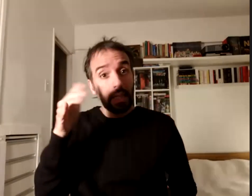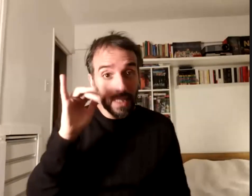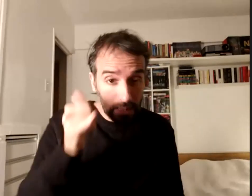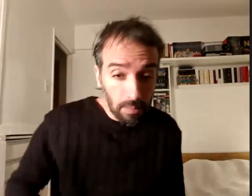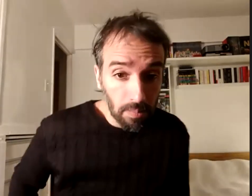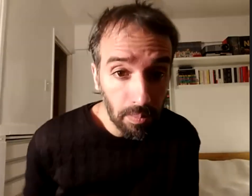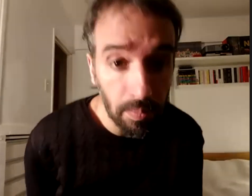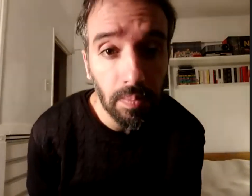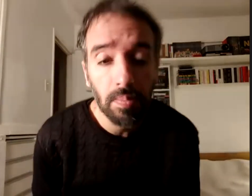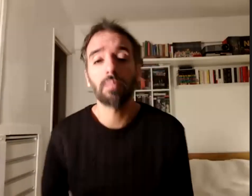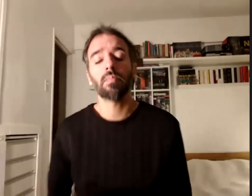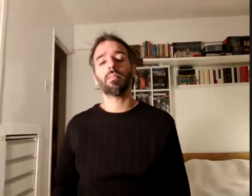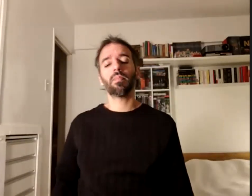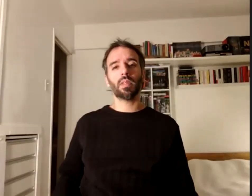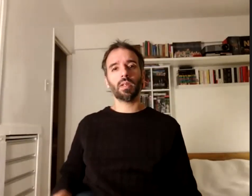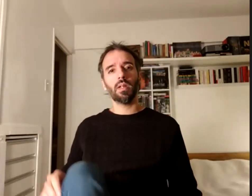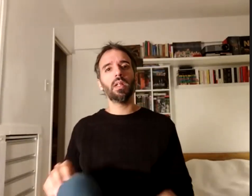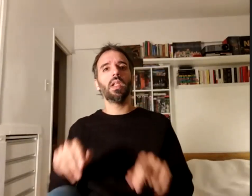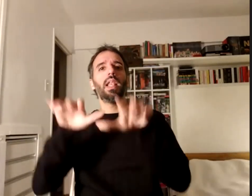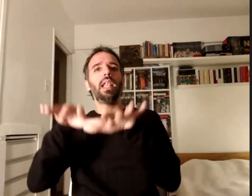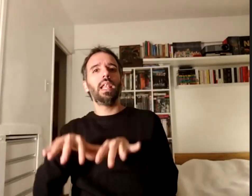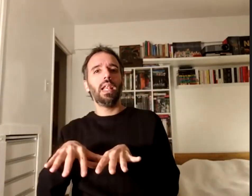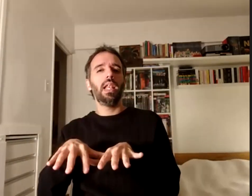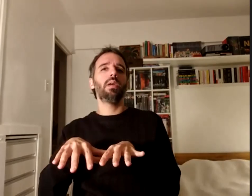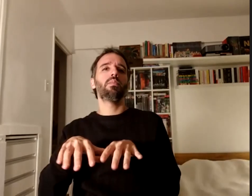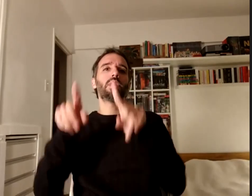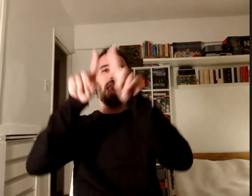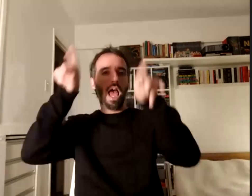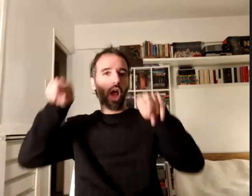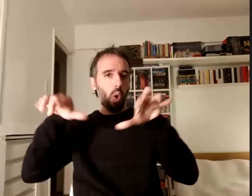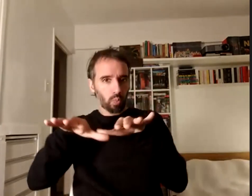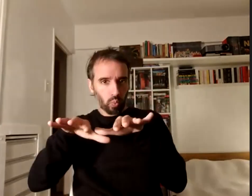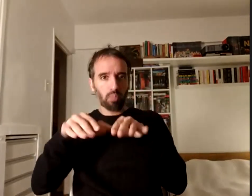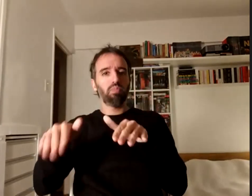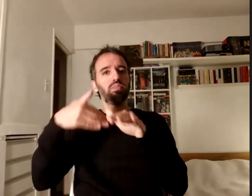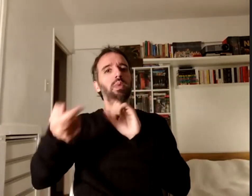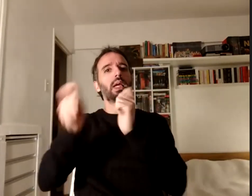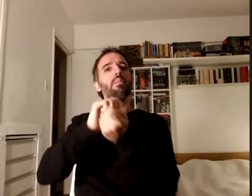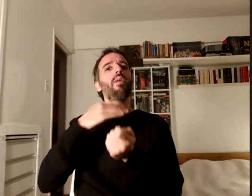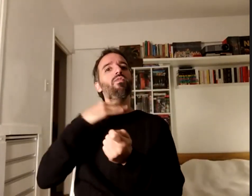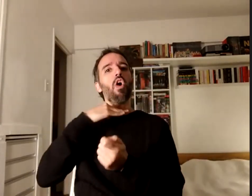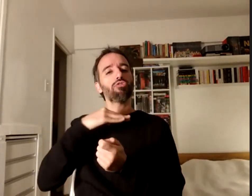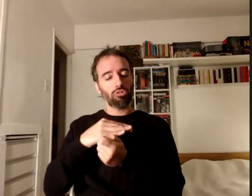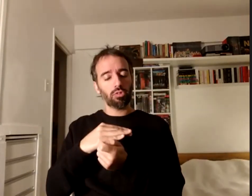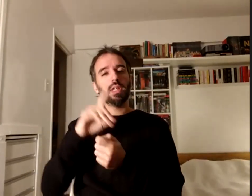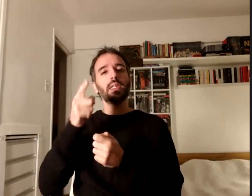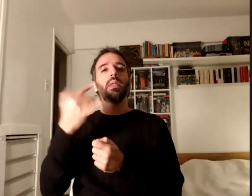lo veremos en la computadora con el lector de pantalla y también libros en audio en MP3